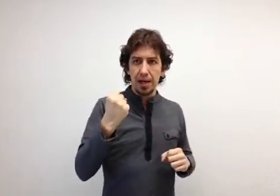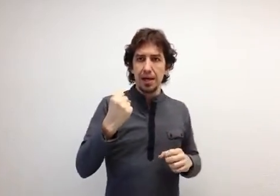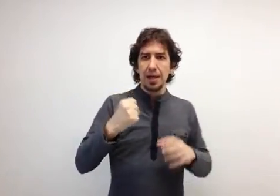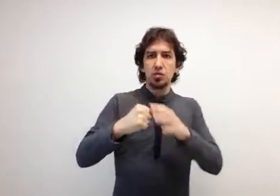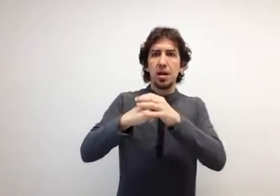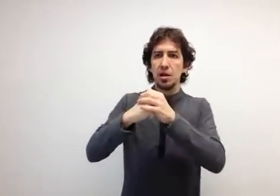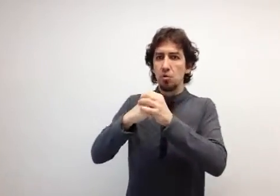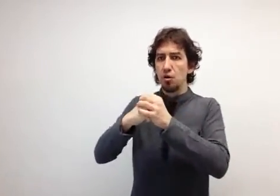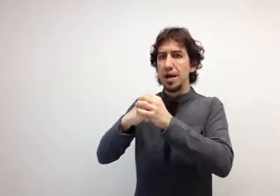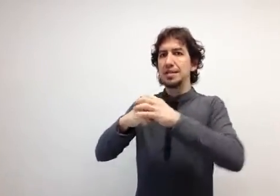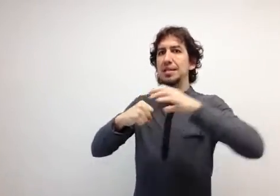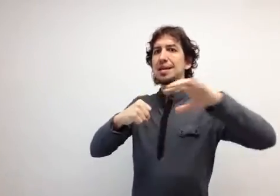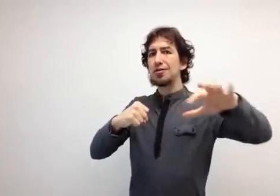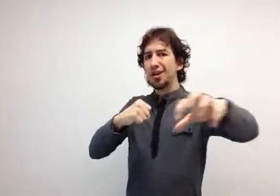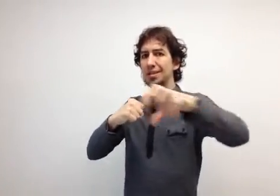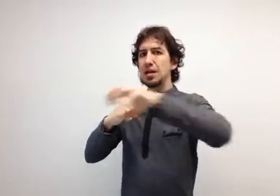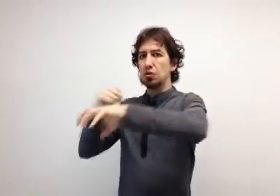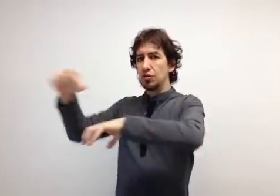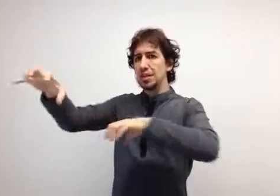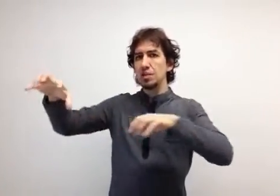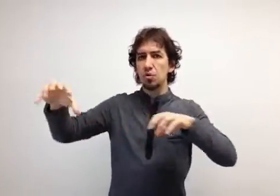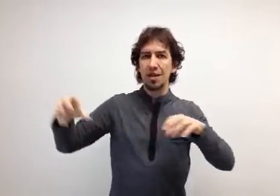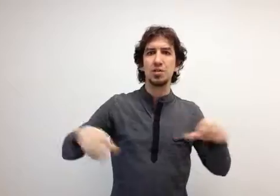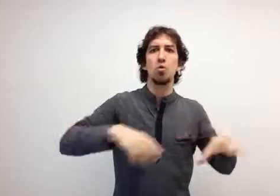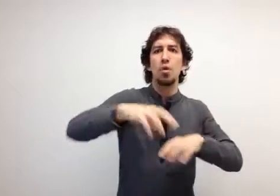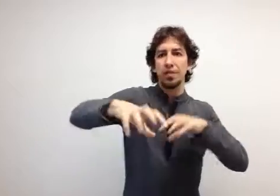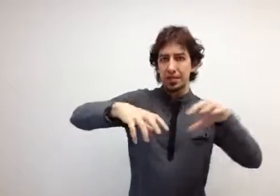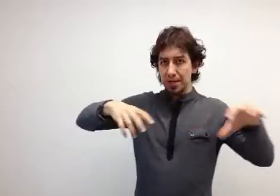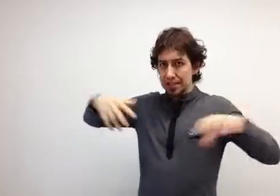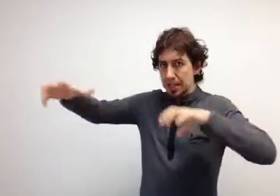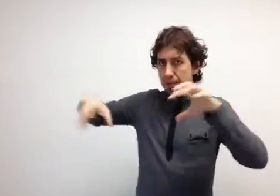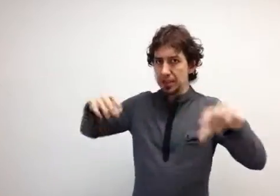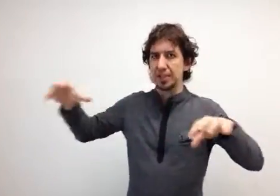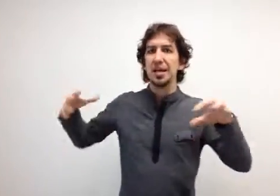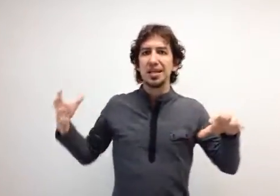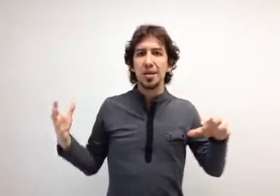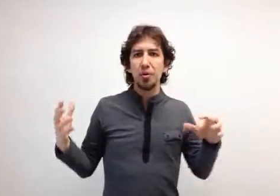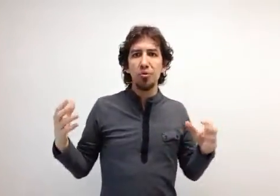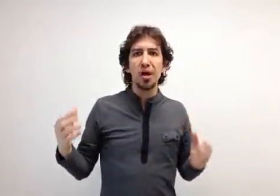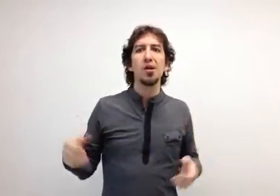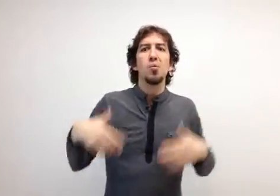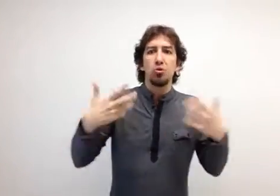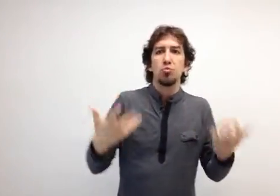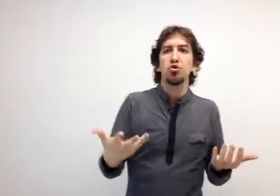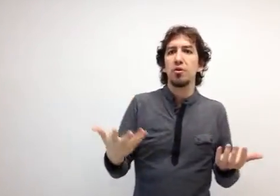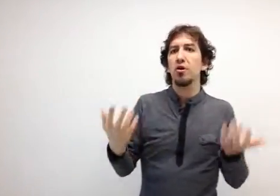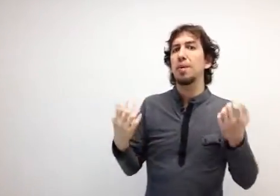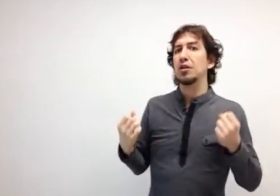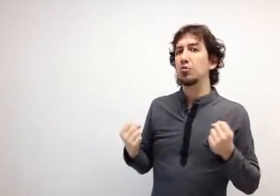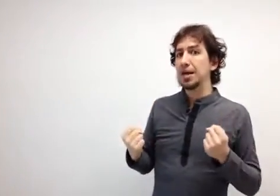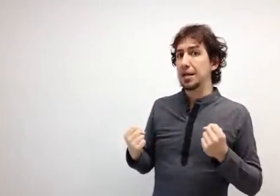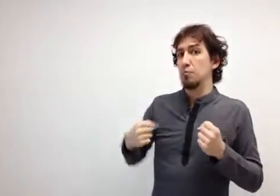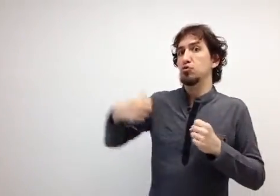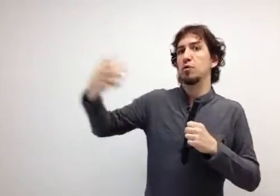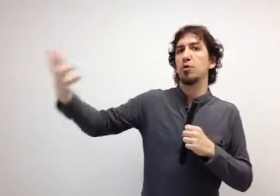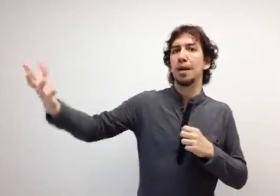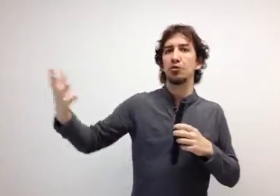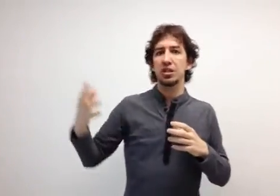es una neurona y se tiene que conectar con otras neuronas y con cuantas más sinapsis se produzcan, pues mucho mejor para tu marca y mucho mejor para otras